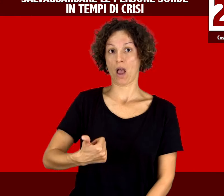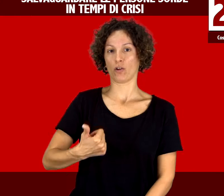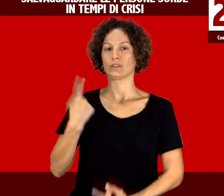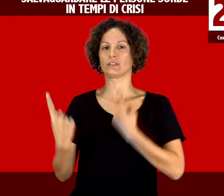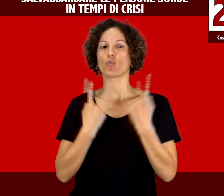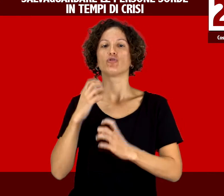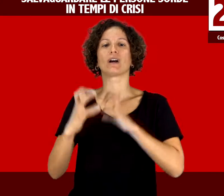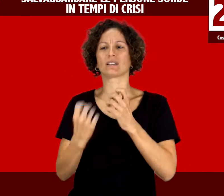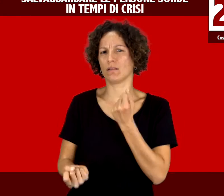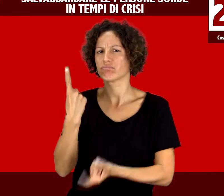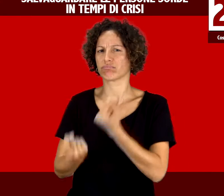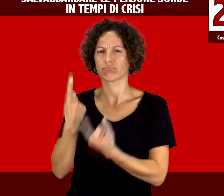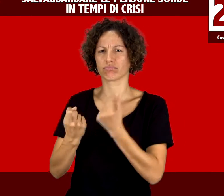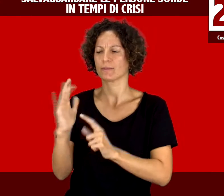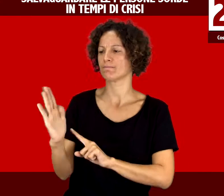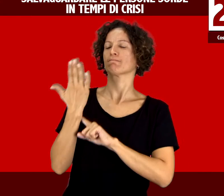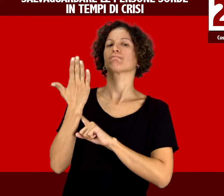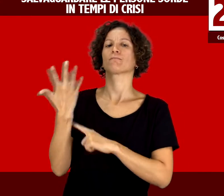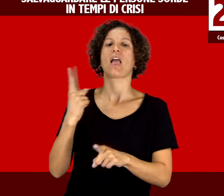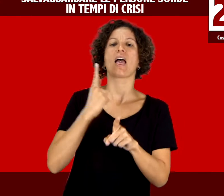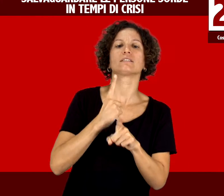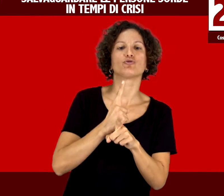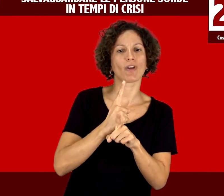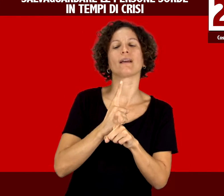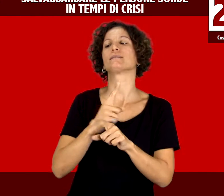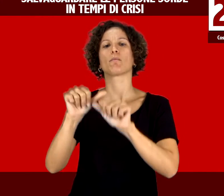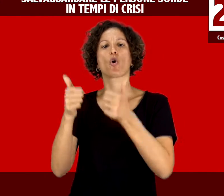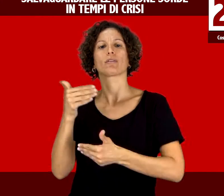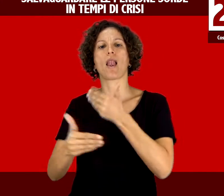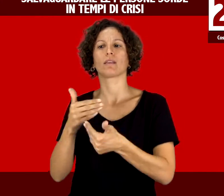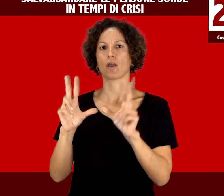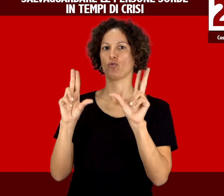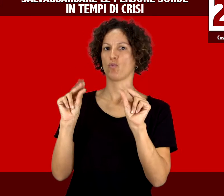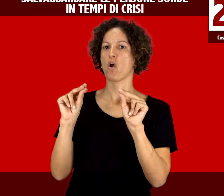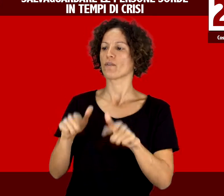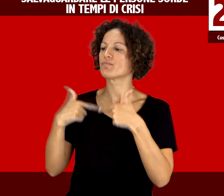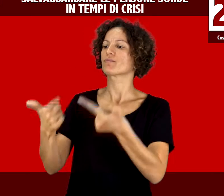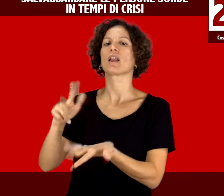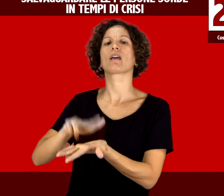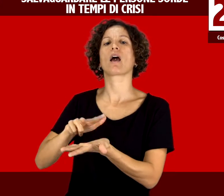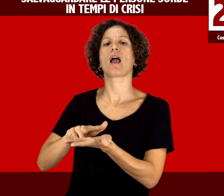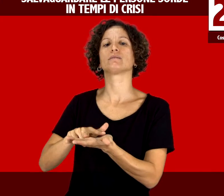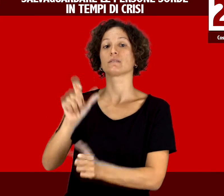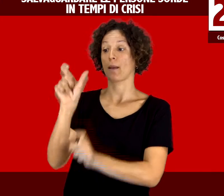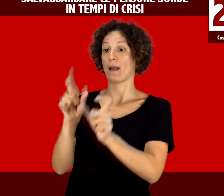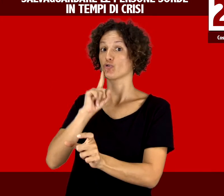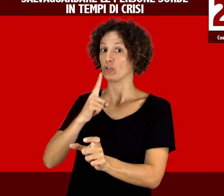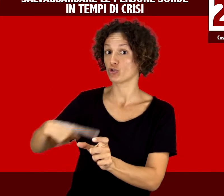L'anno passato ci ha mostrato nuove esigenze e nuove modalità per garantire il benessere delle persone sorde in situazioni